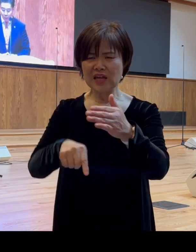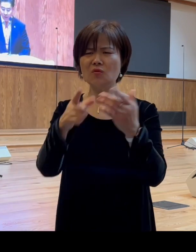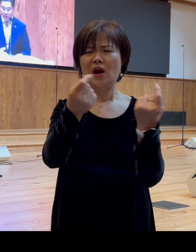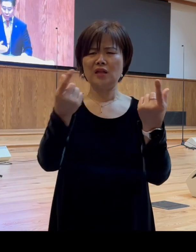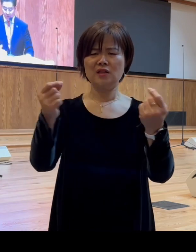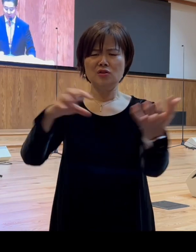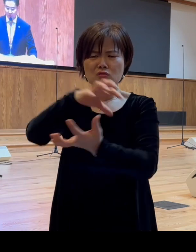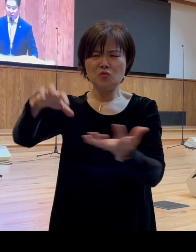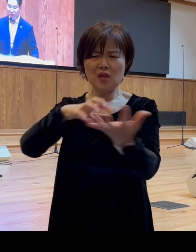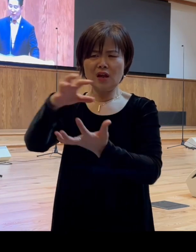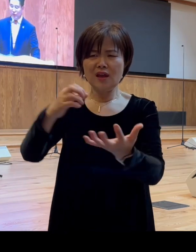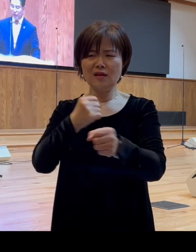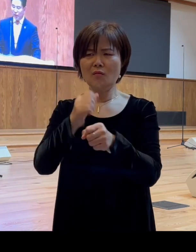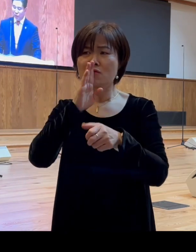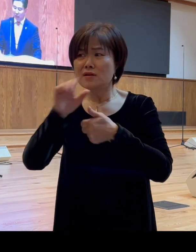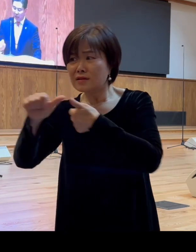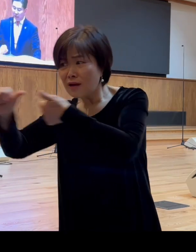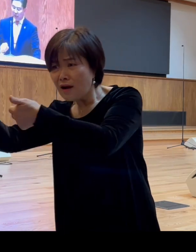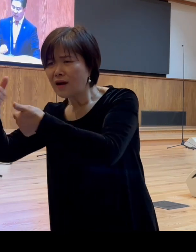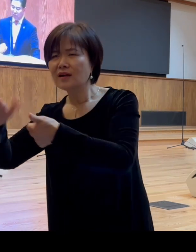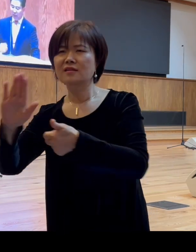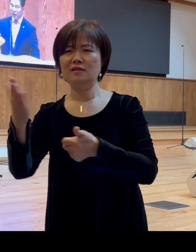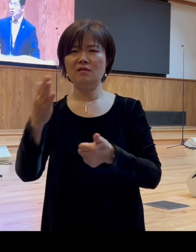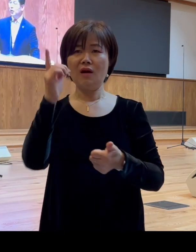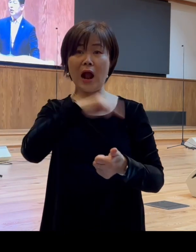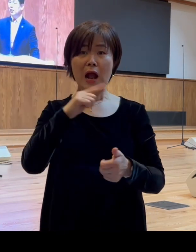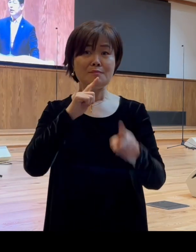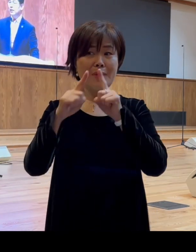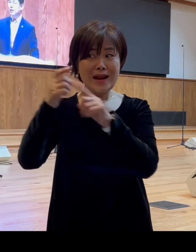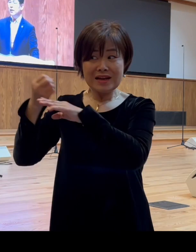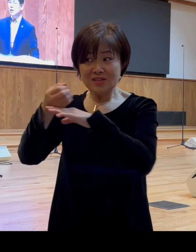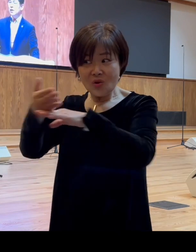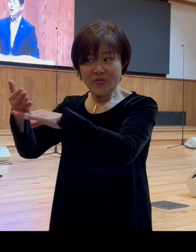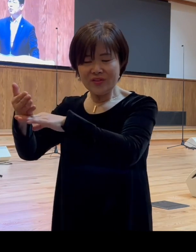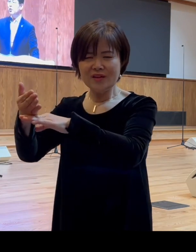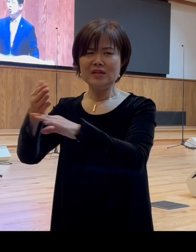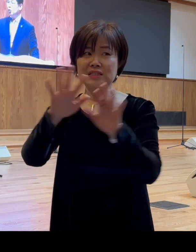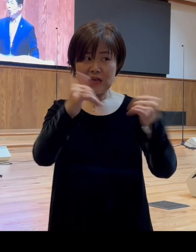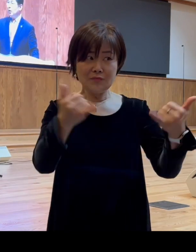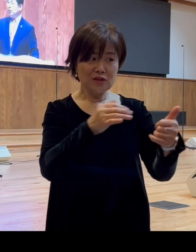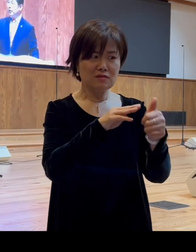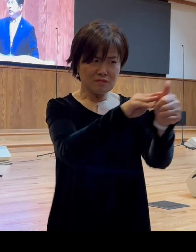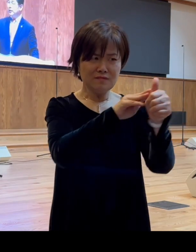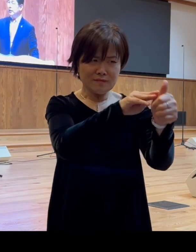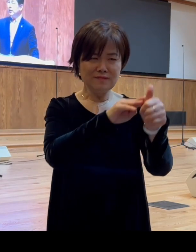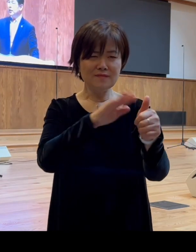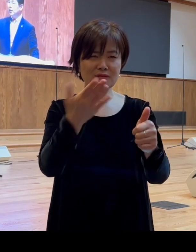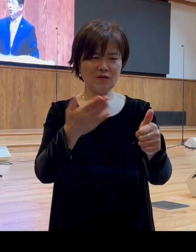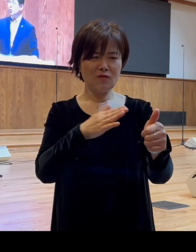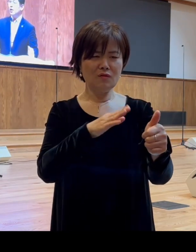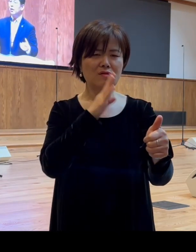휘말려서 여러분 악한 말을 전하거나 사람들을 선동하거나 혹은 사람들에게